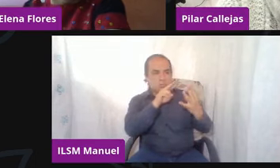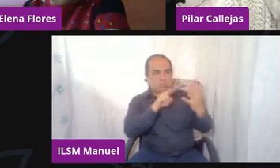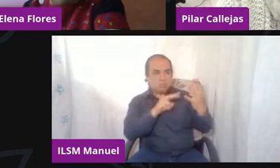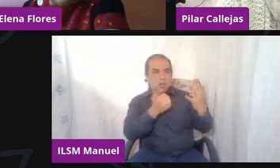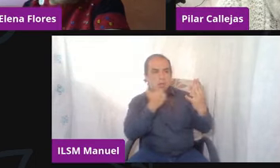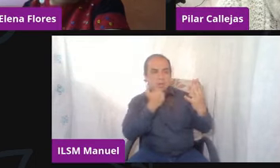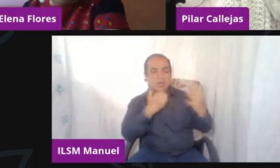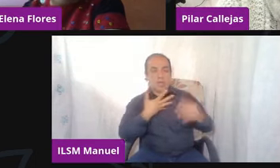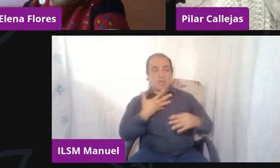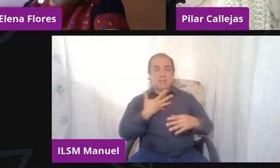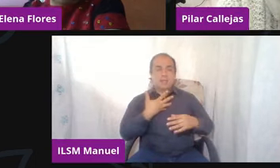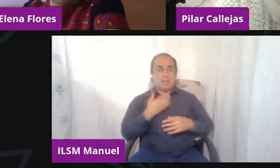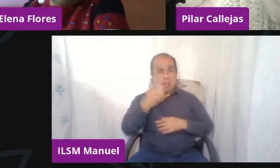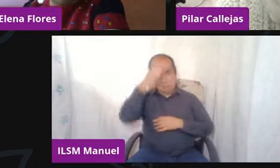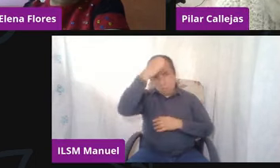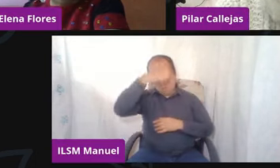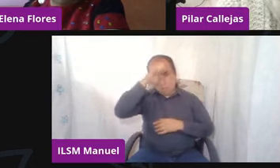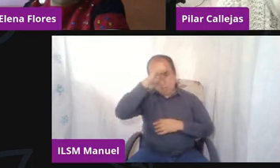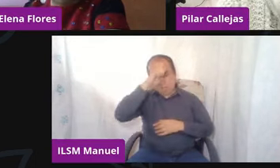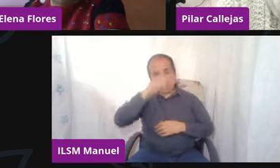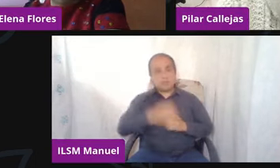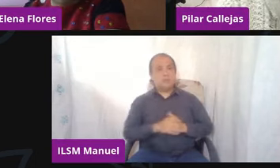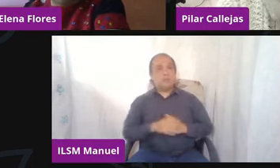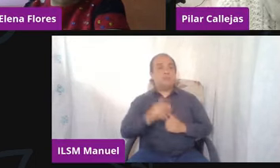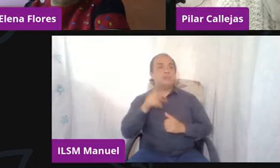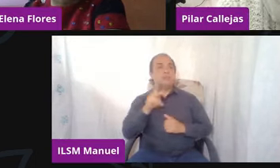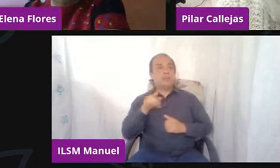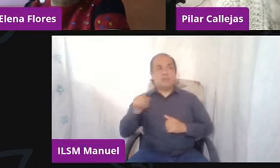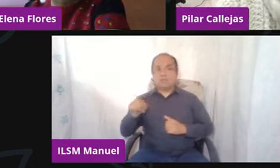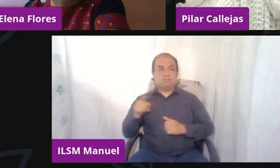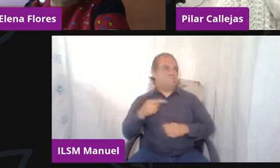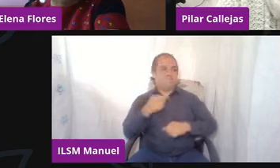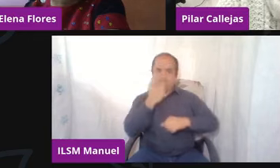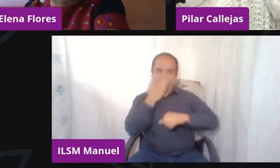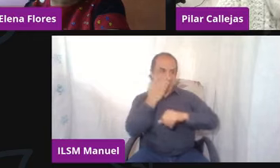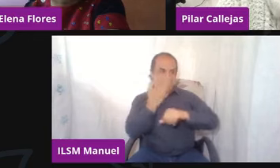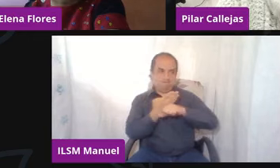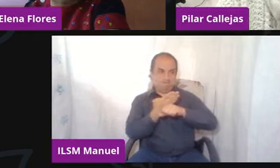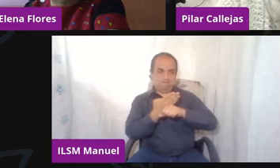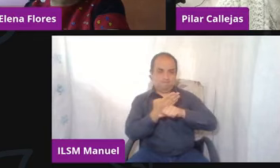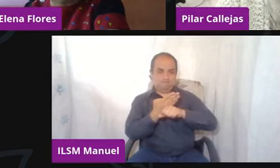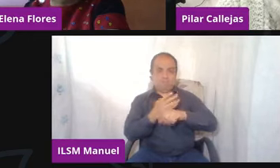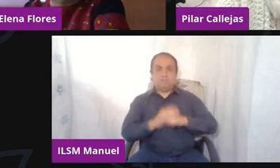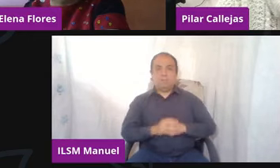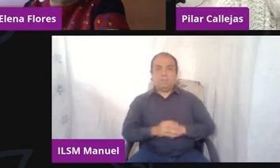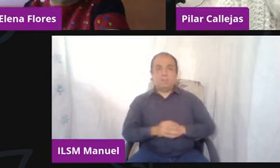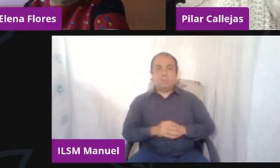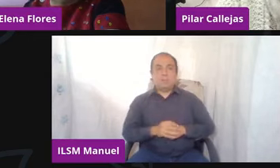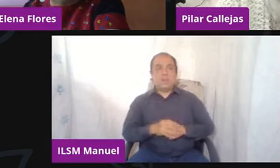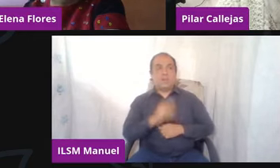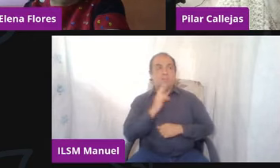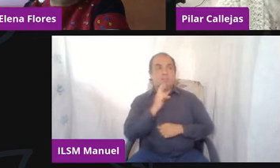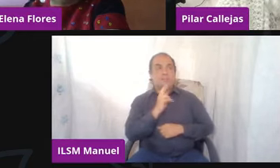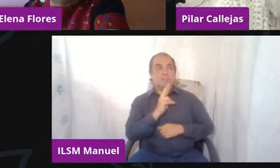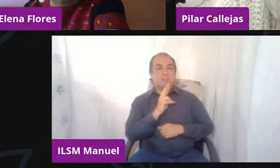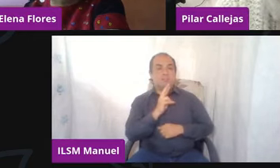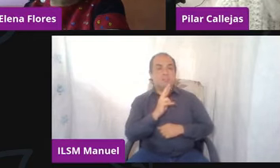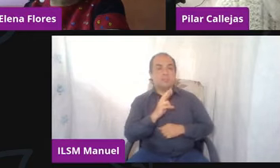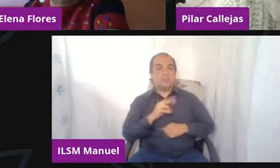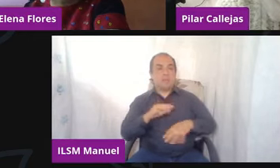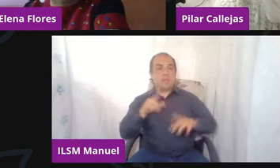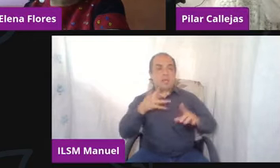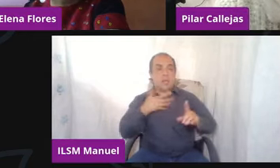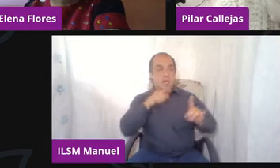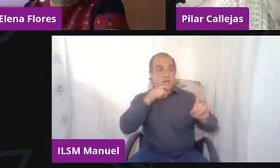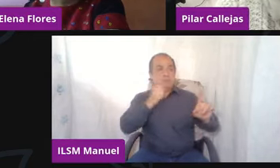clínico, por así decirlo, pero a él le toca, no le toca solucionar, le toca derivar, le toca detectar y